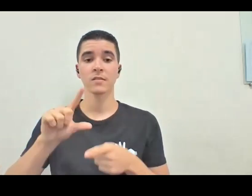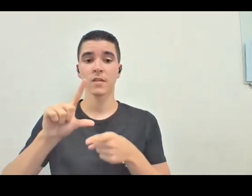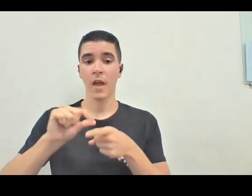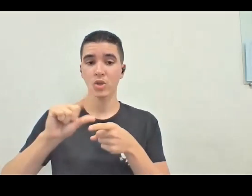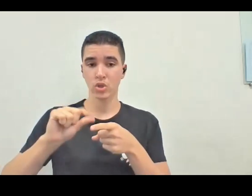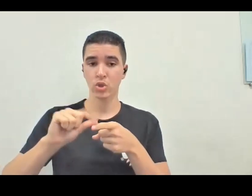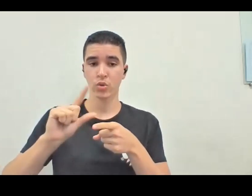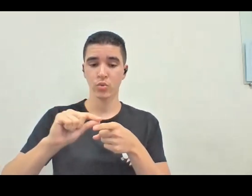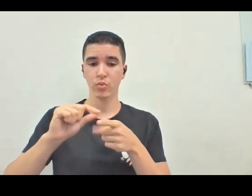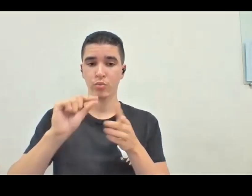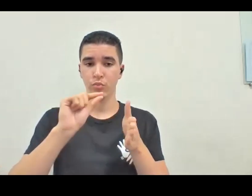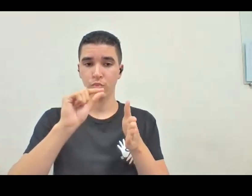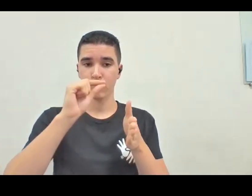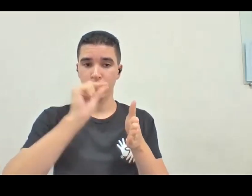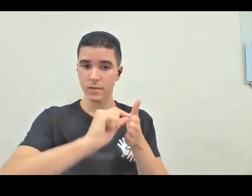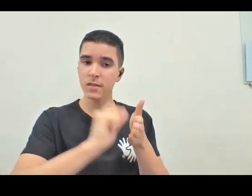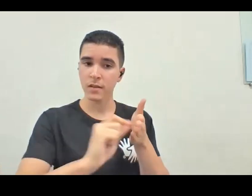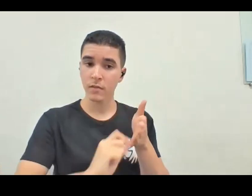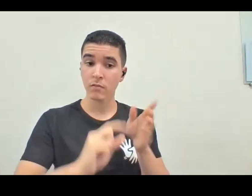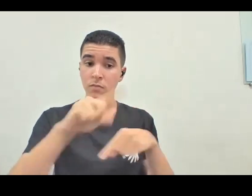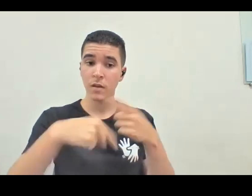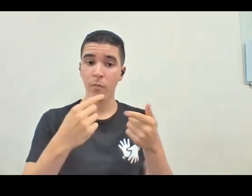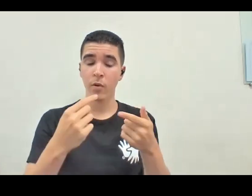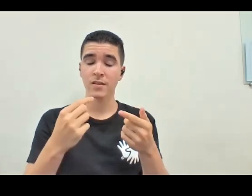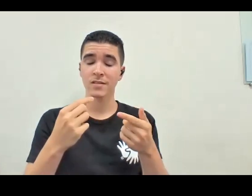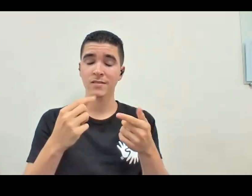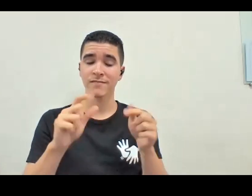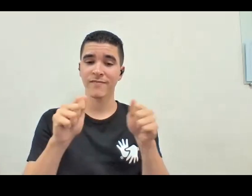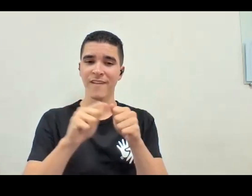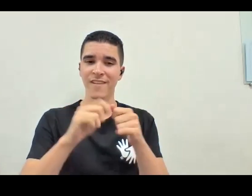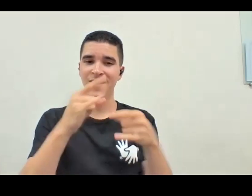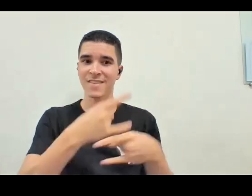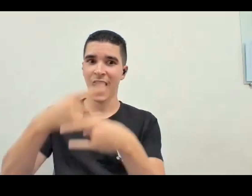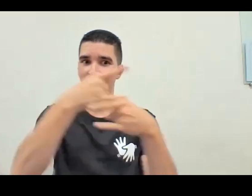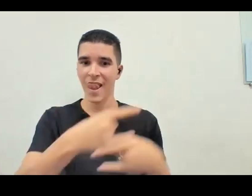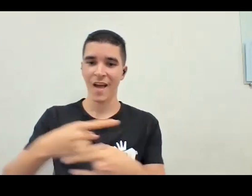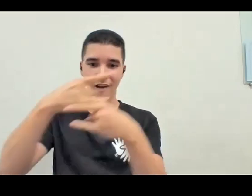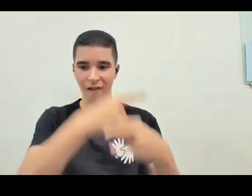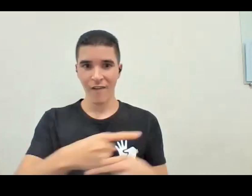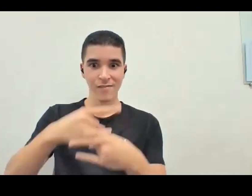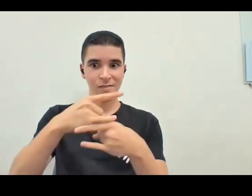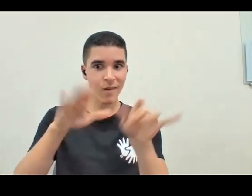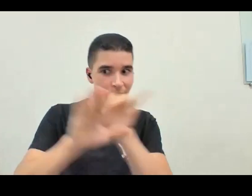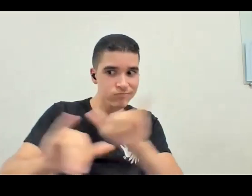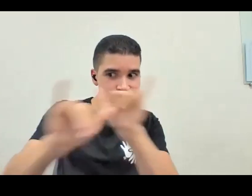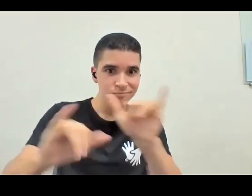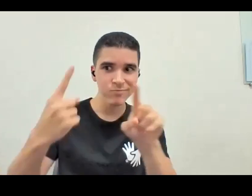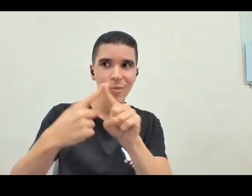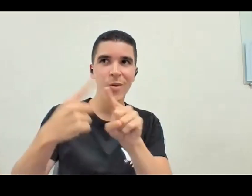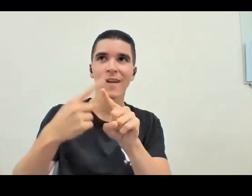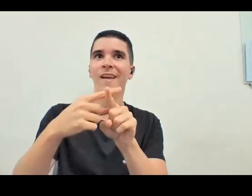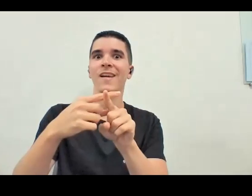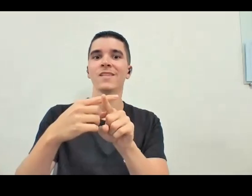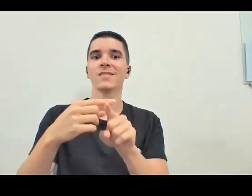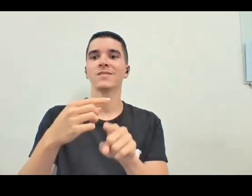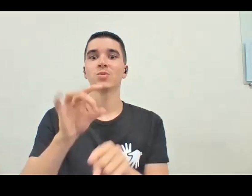agora, acho que, uma sequência de lives sobre isso, pra divulgar, porque não adianta só a gente estar sabendo sobre isso,